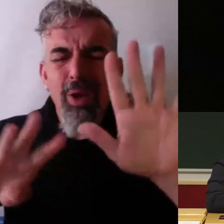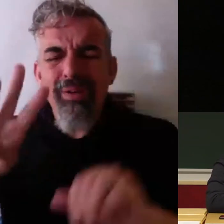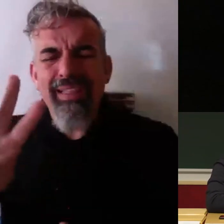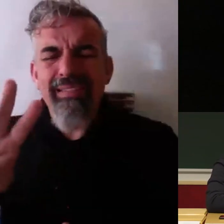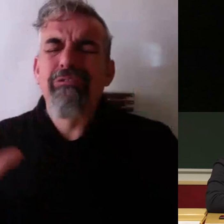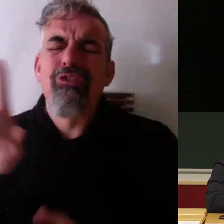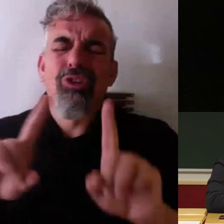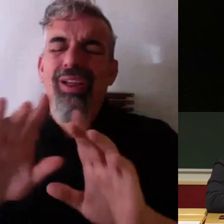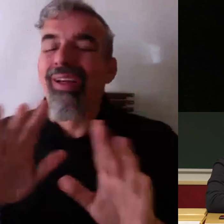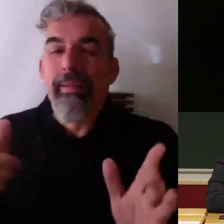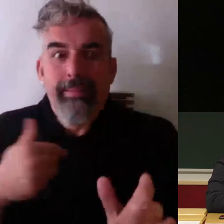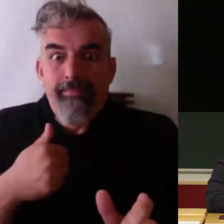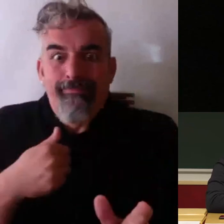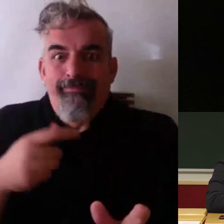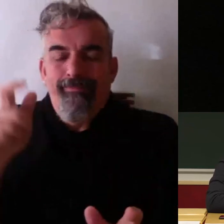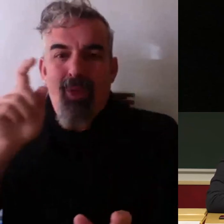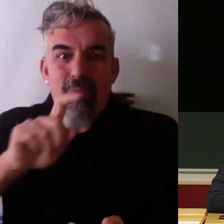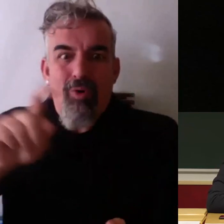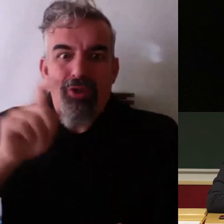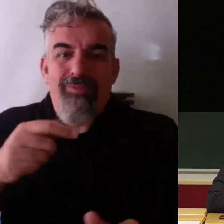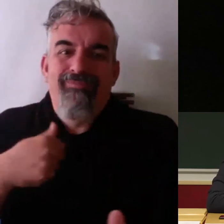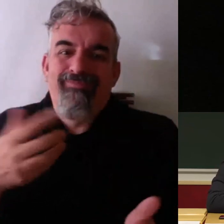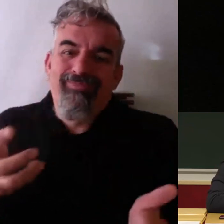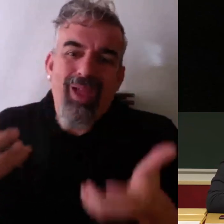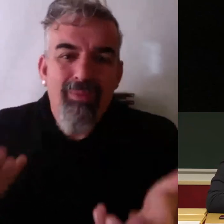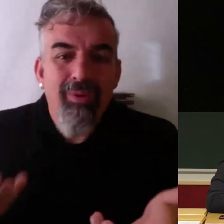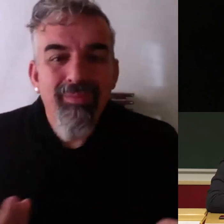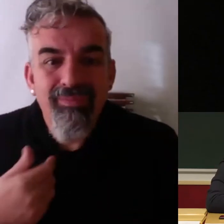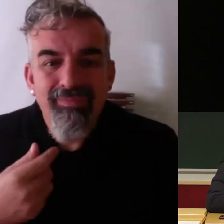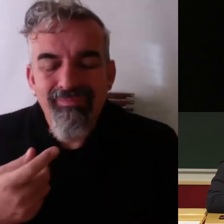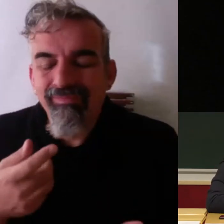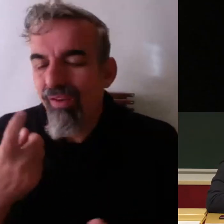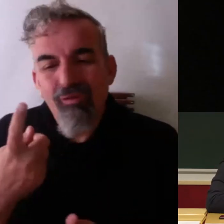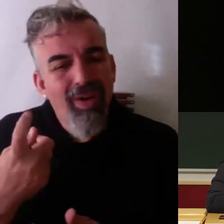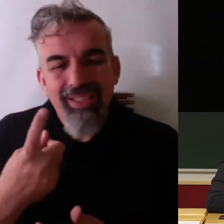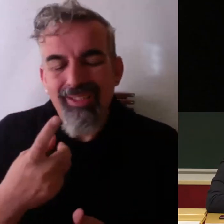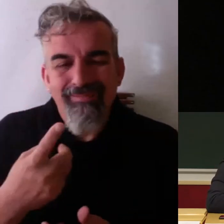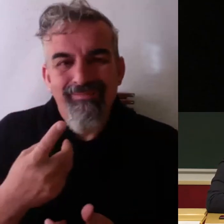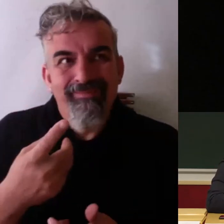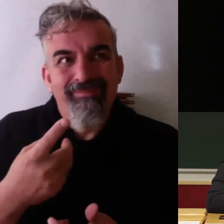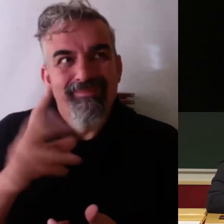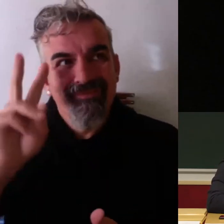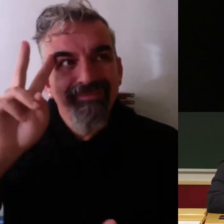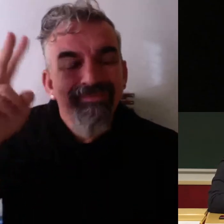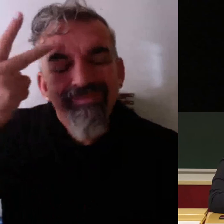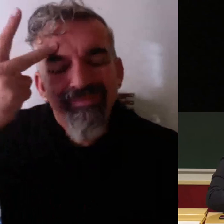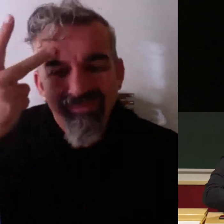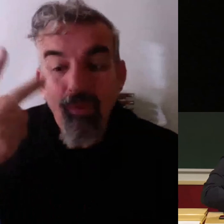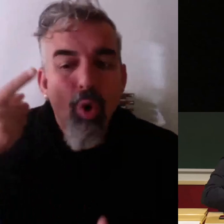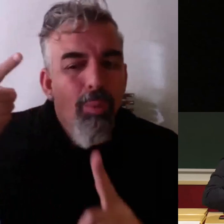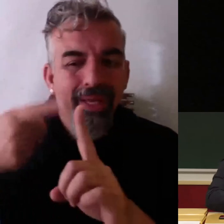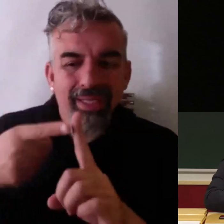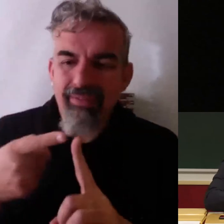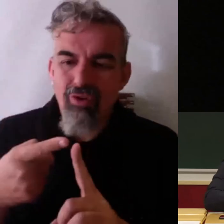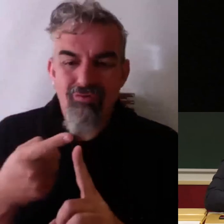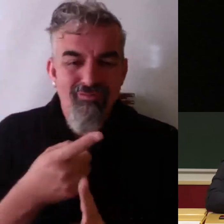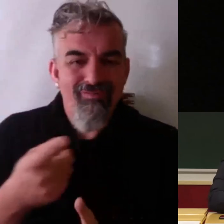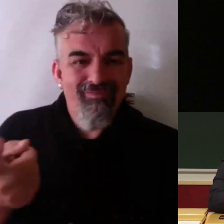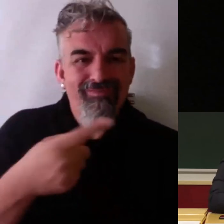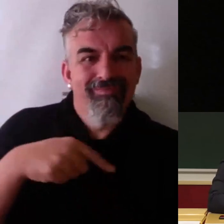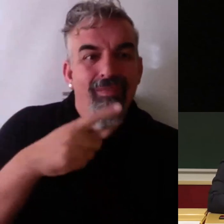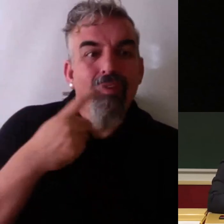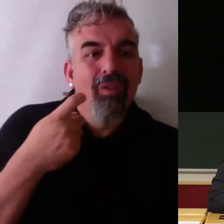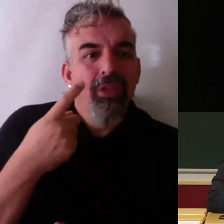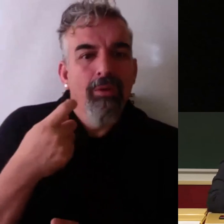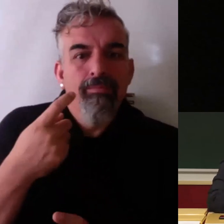los profesores que piensan así tengo alguna prevención porque claro que hay que ser objetivos y que tenemos que echar hacia adelante